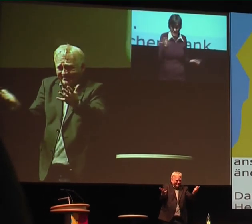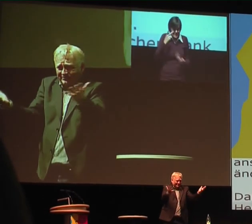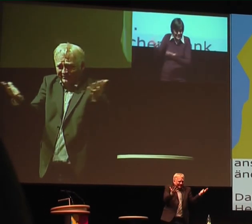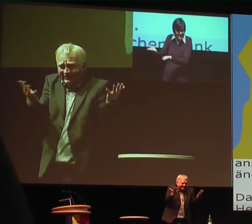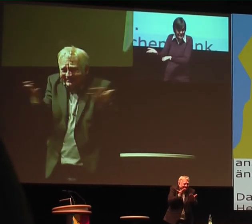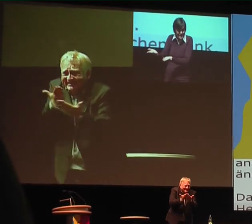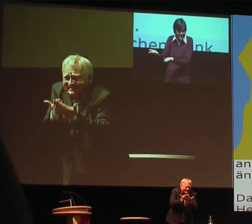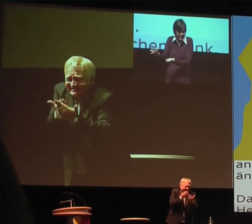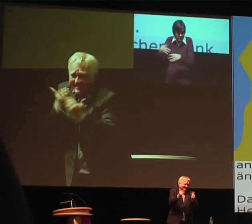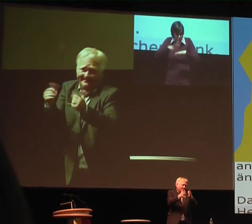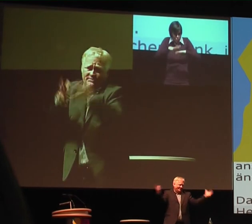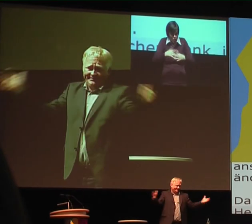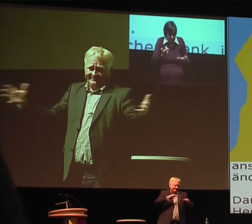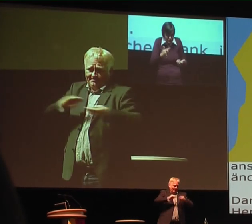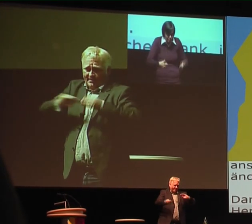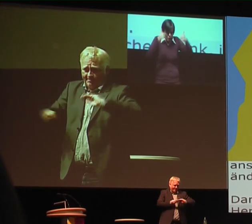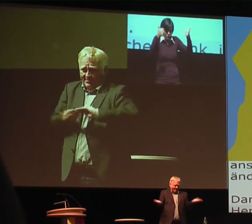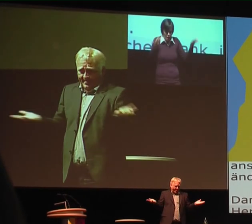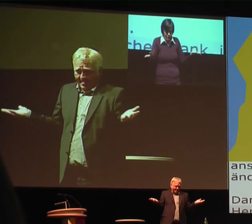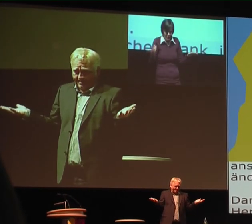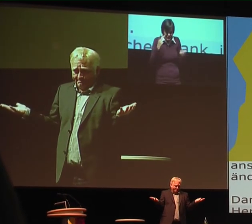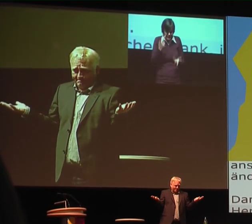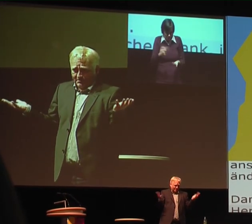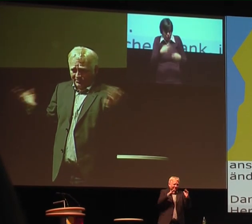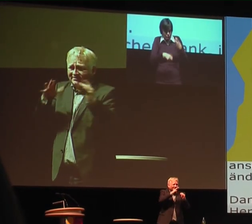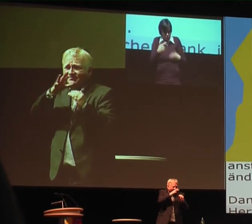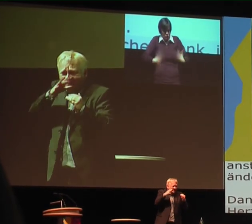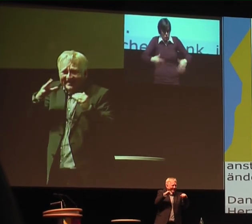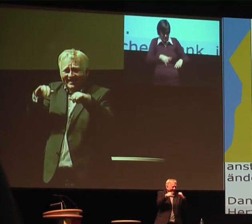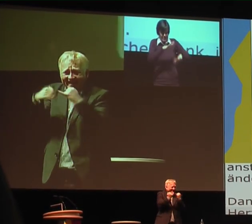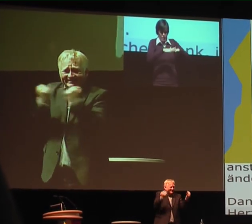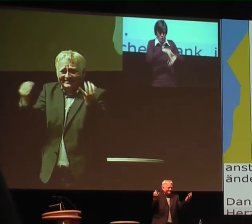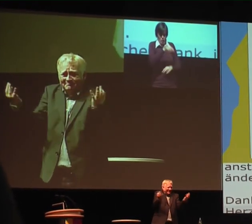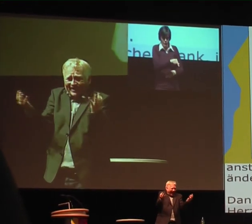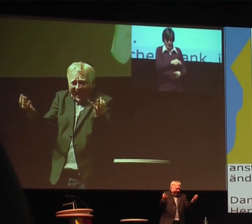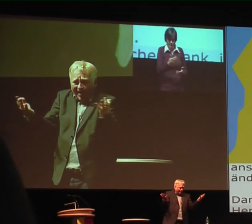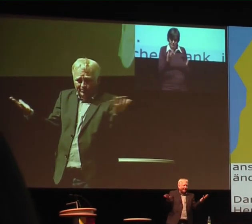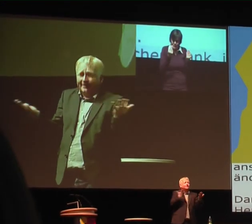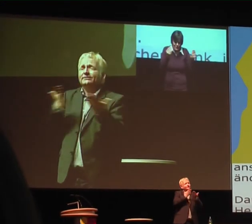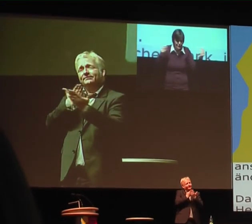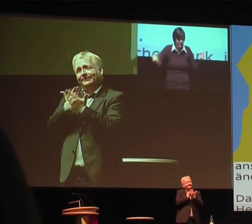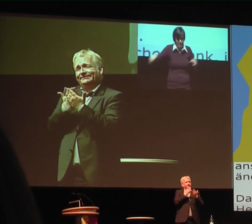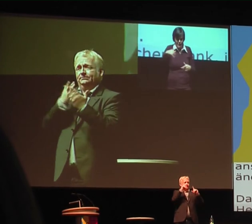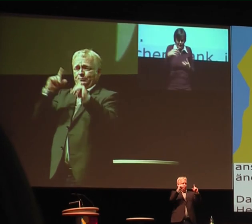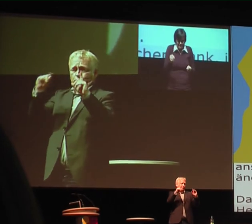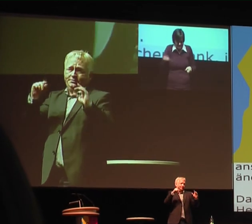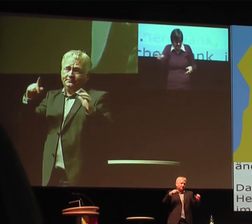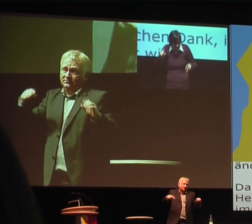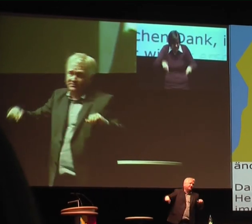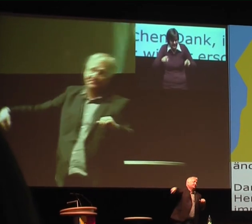betroffene Eltern mit solchen Statements-Auftagungen kommen. Und ich glaube, da sind sie kein Einzelfall, sondern es